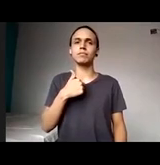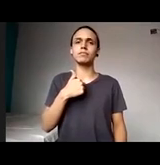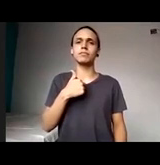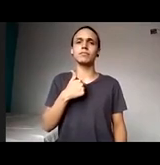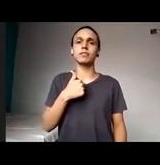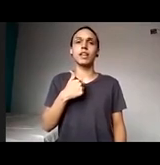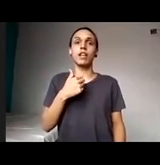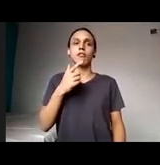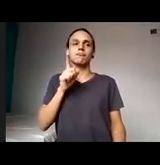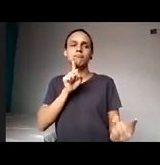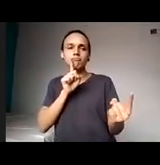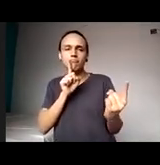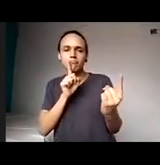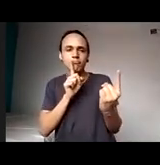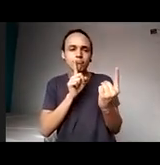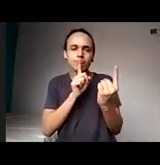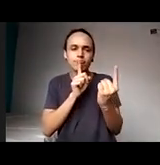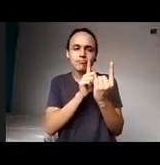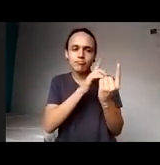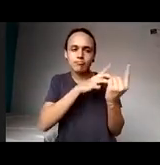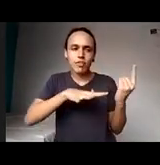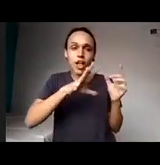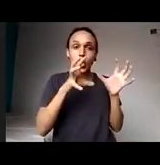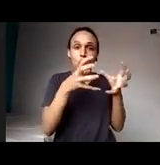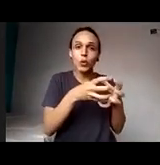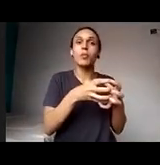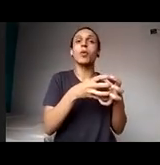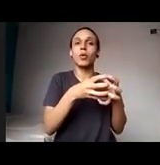Como fazer isso? Depois que você foca